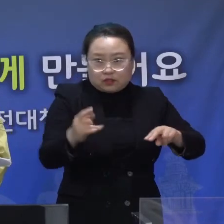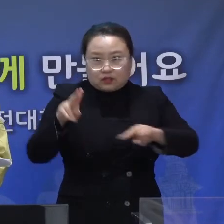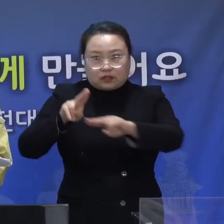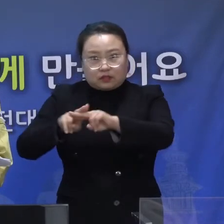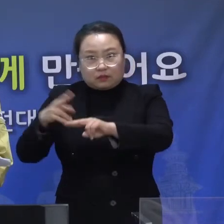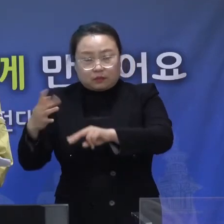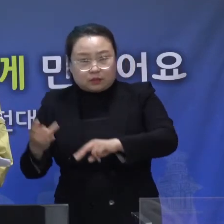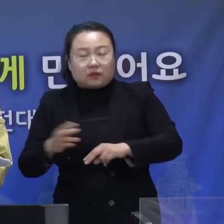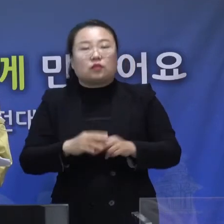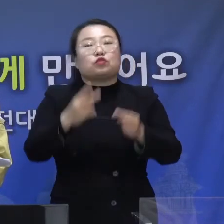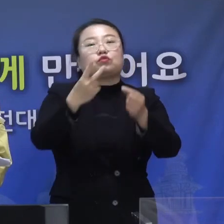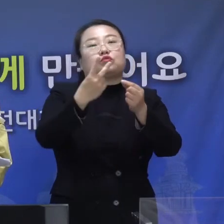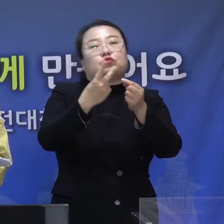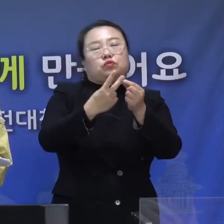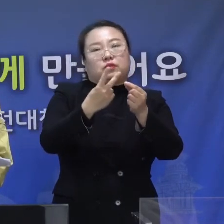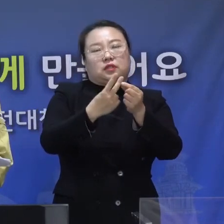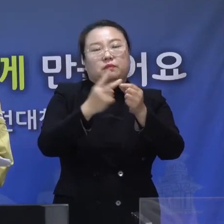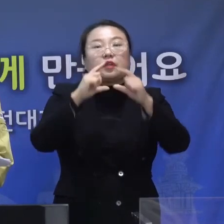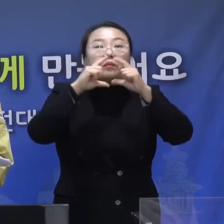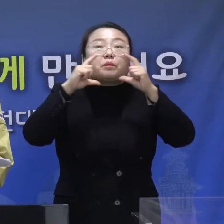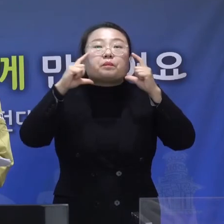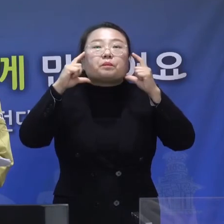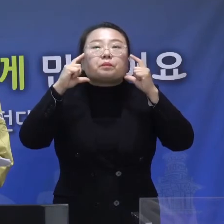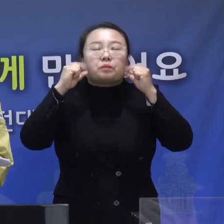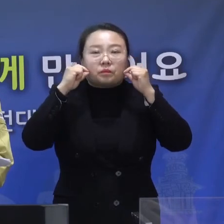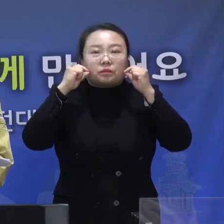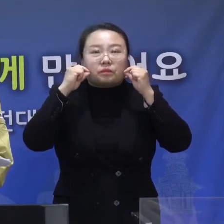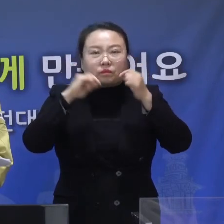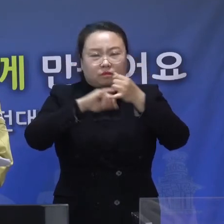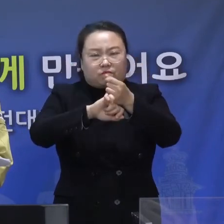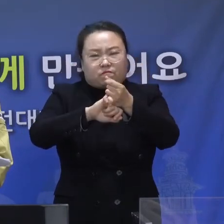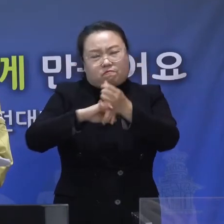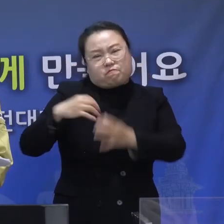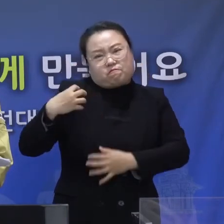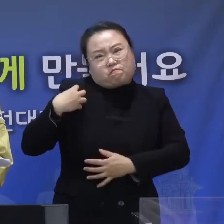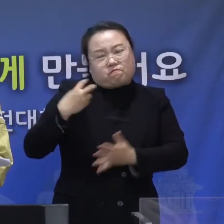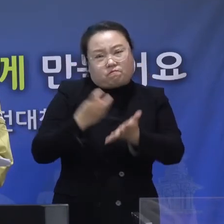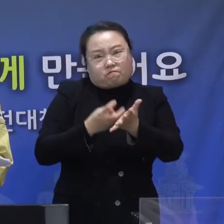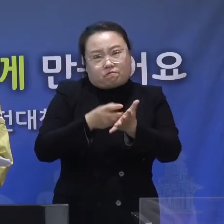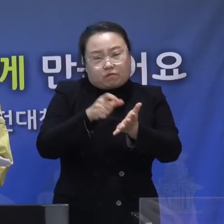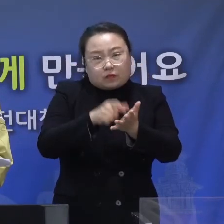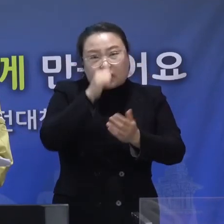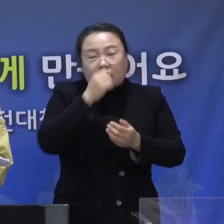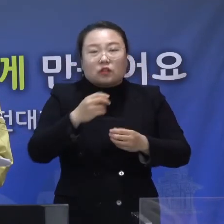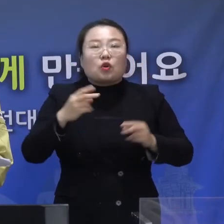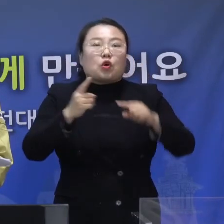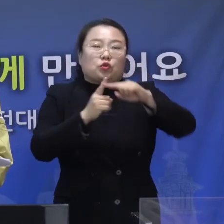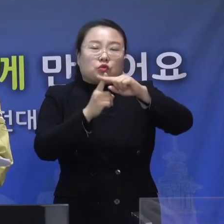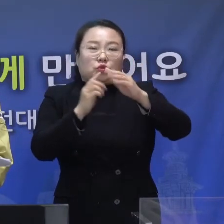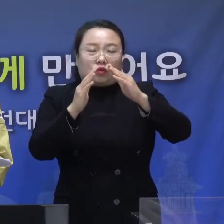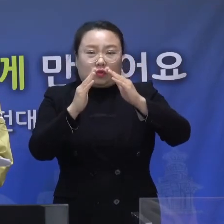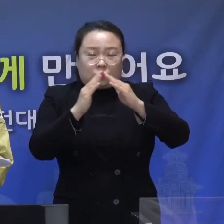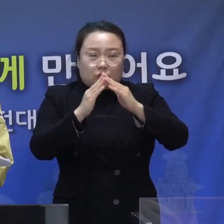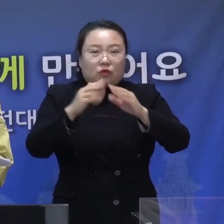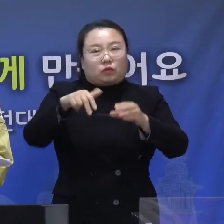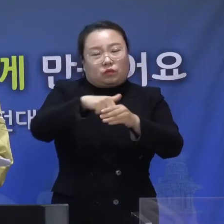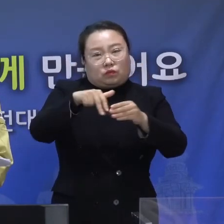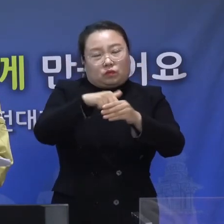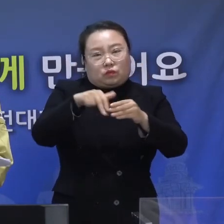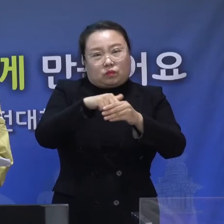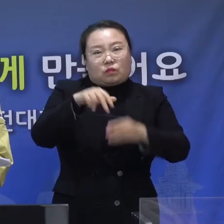마스크 착용 의무화는 중점관리시설, 대중교통, 고위험사업장, 종교시설 등 1단계씩